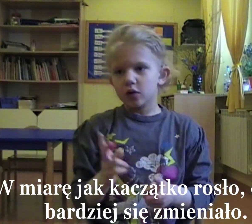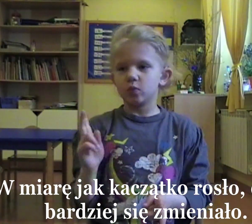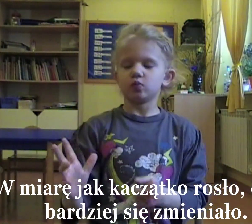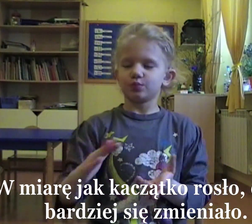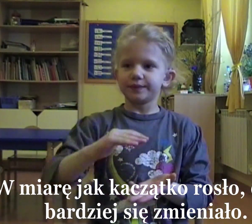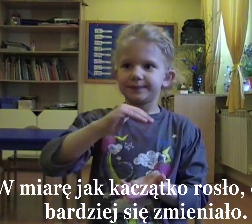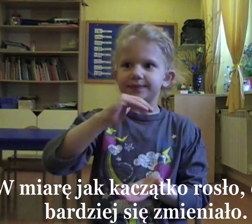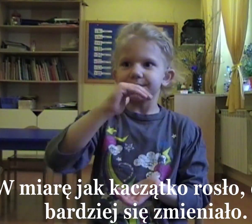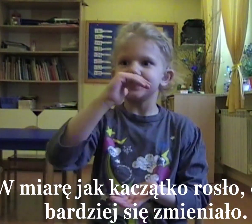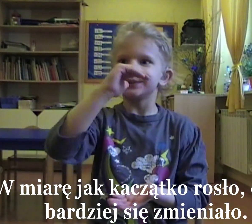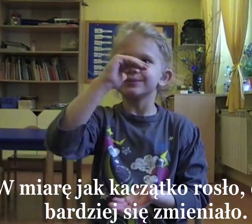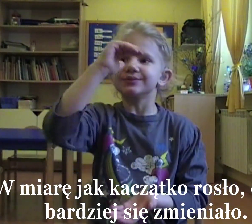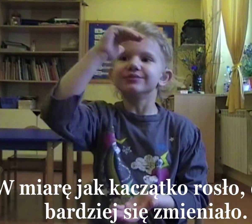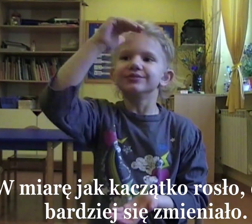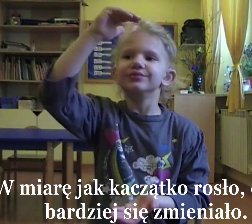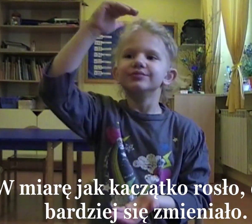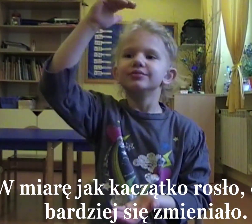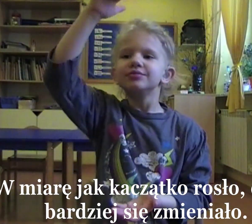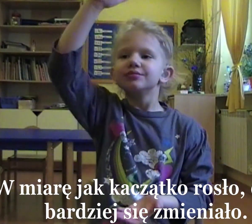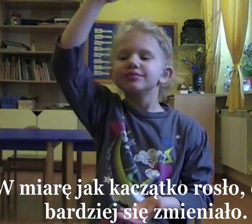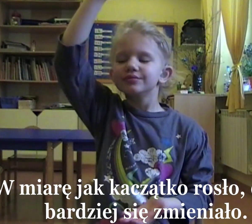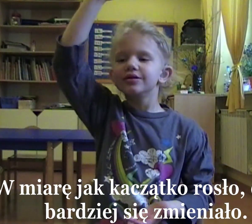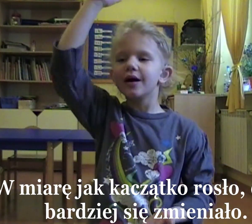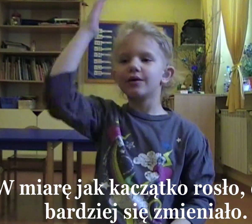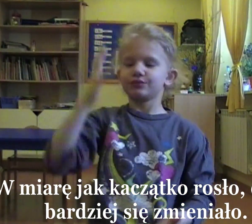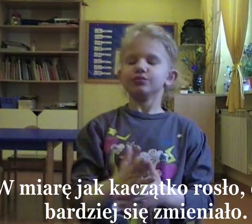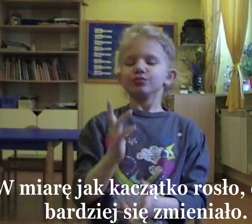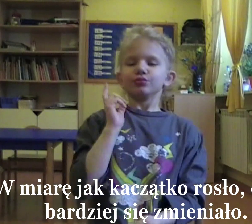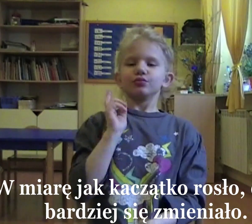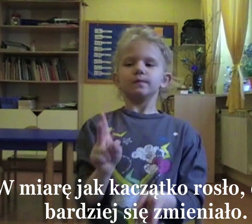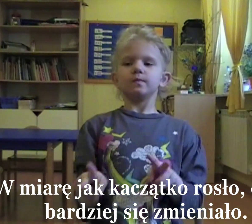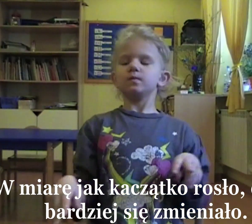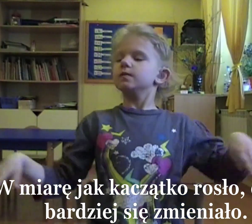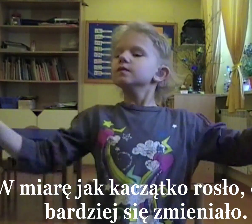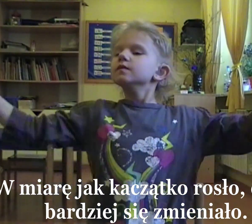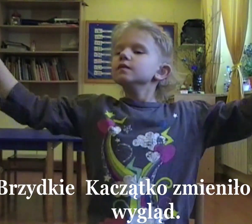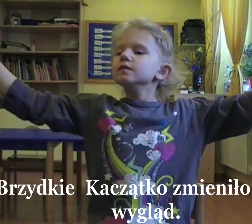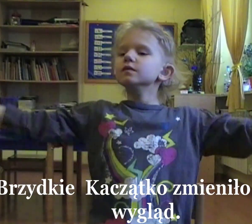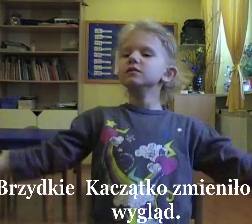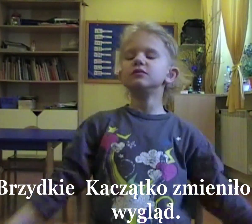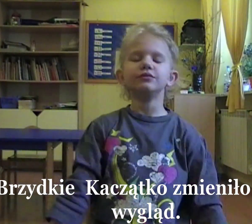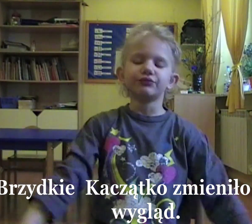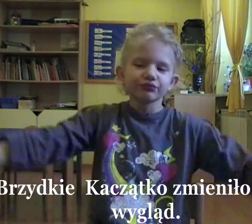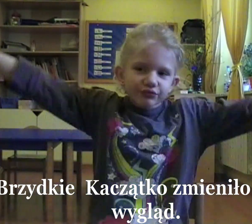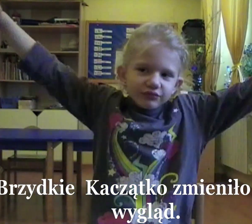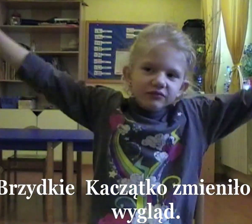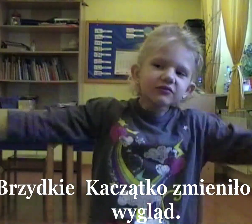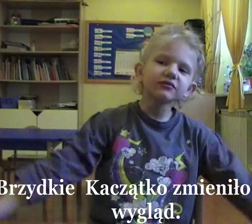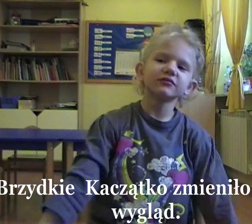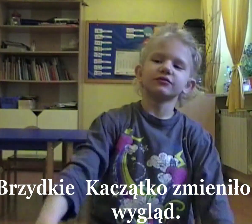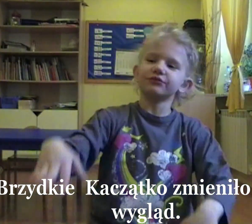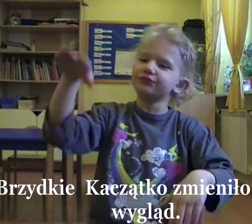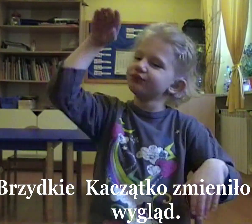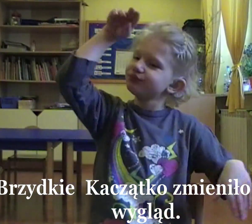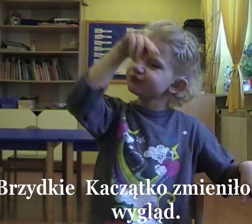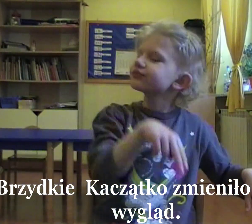W miarę jak kaczątko rosło, coraz bardziej się zmieniało. Brzydkie kaczątko